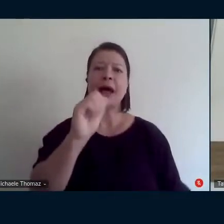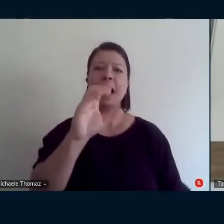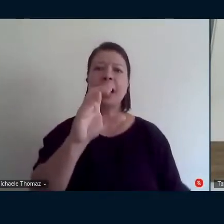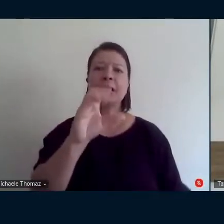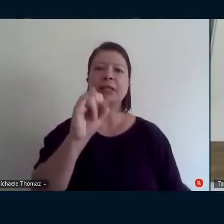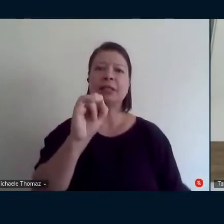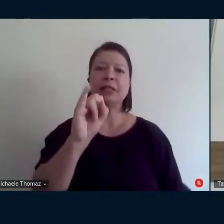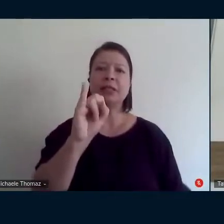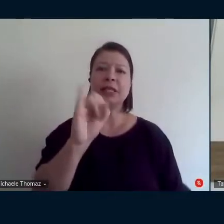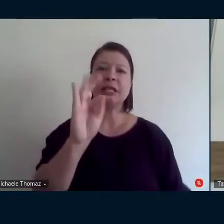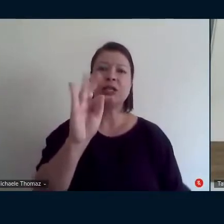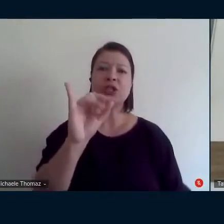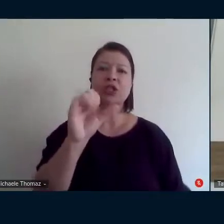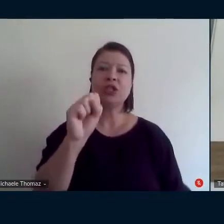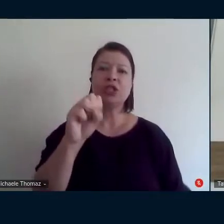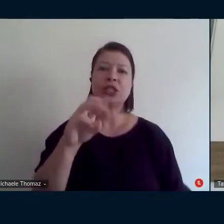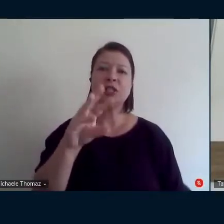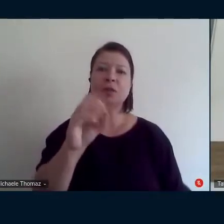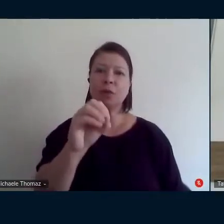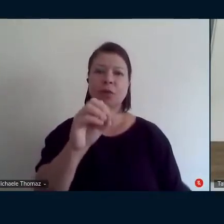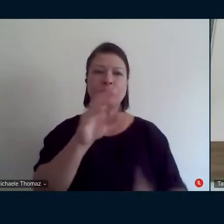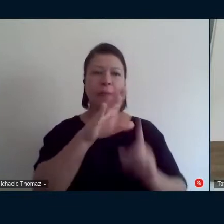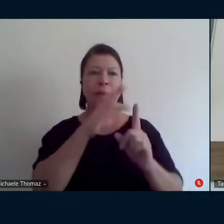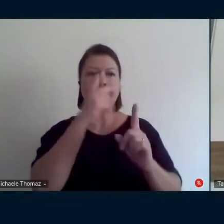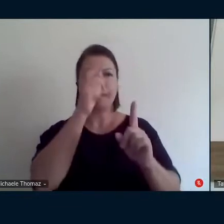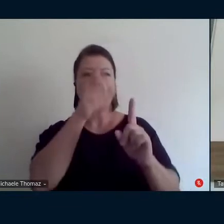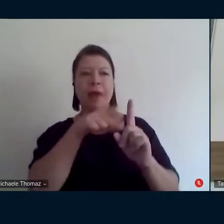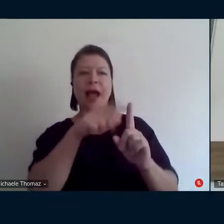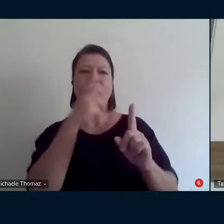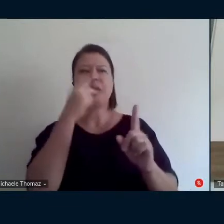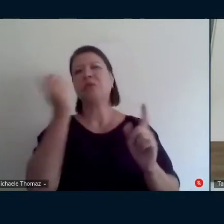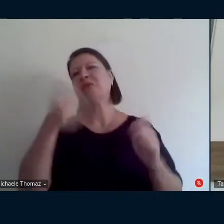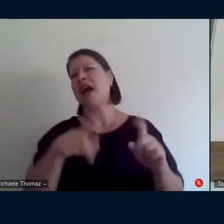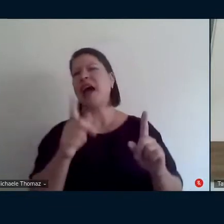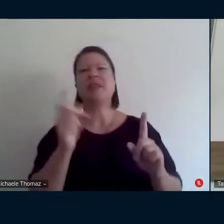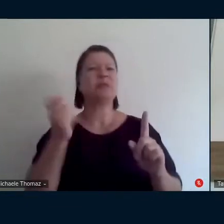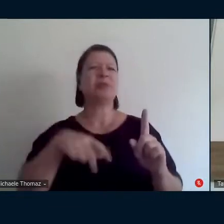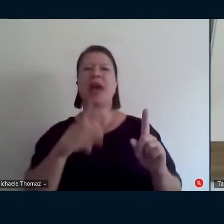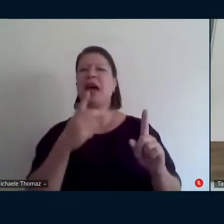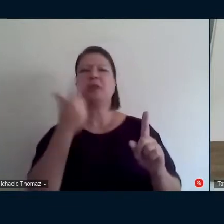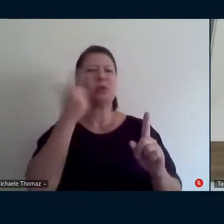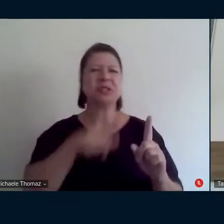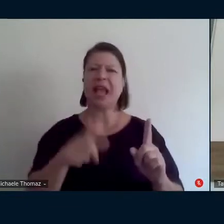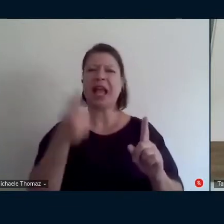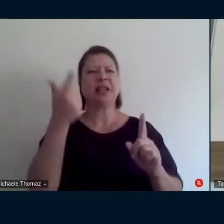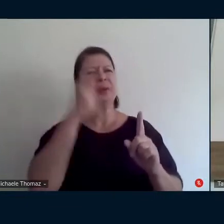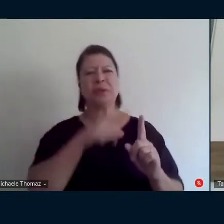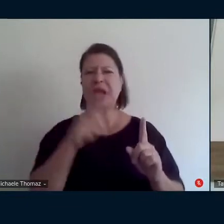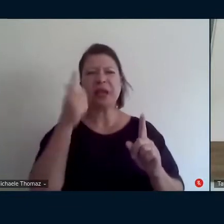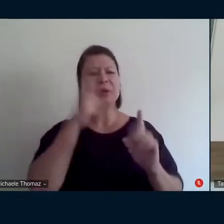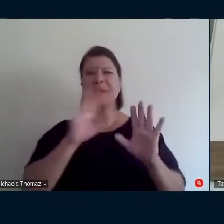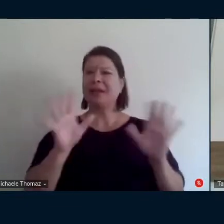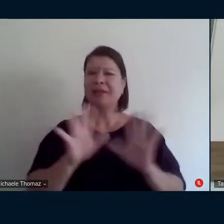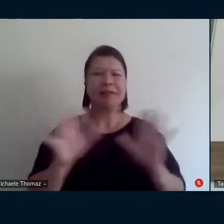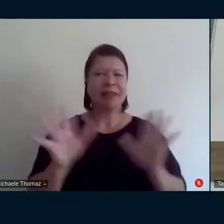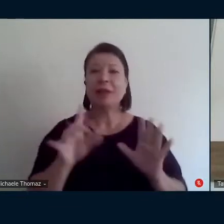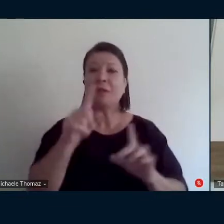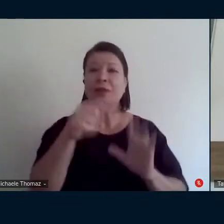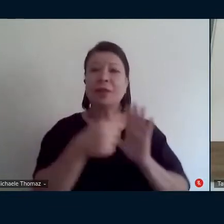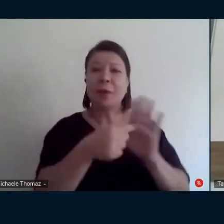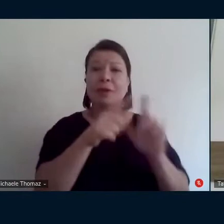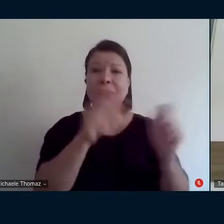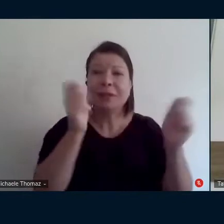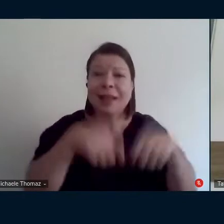com um poder incrível que ocupa um lugar de saber incrível né e ela faz